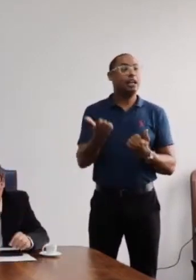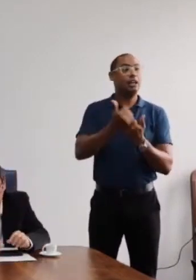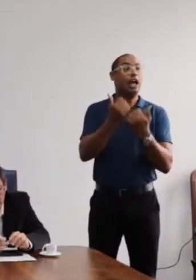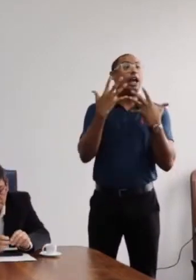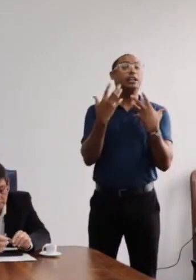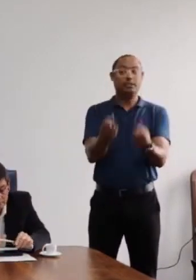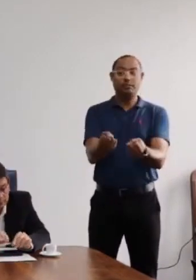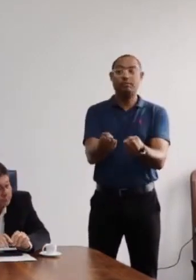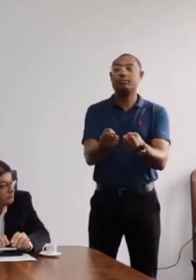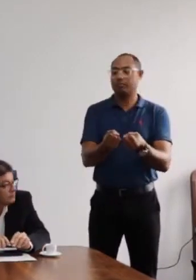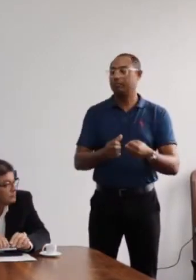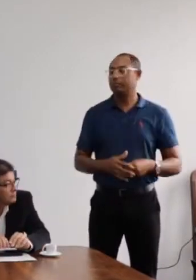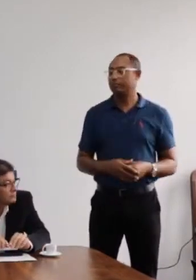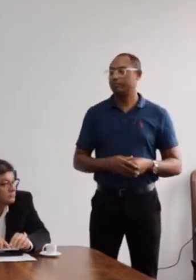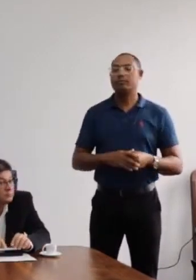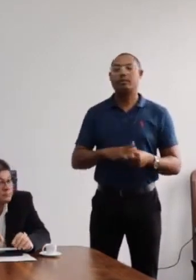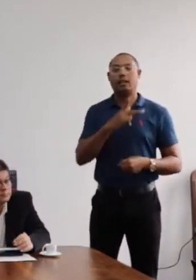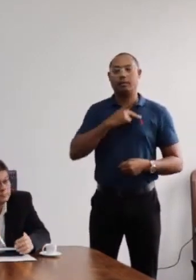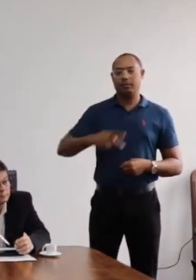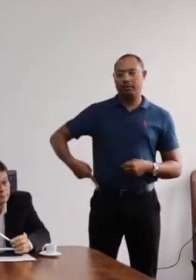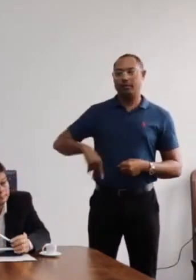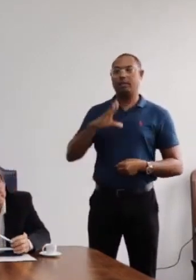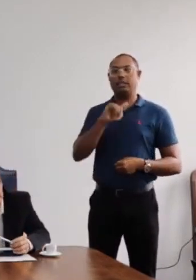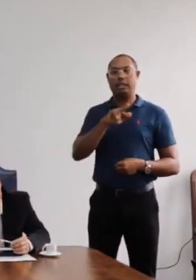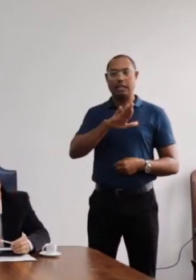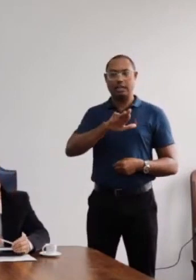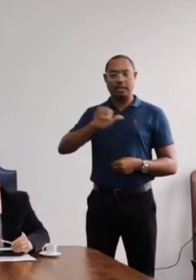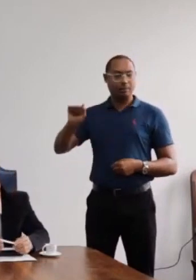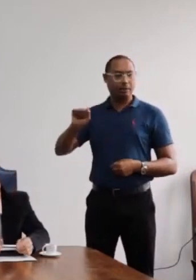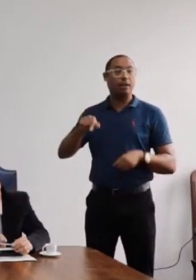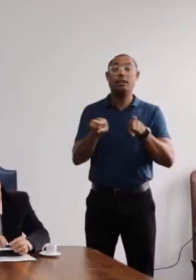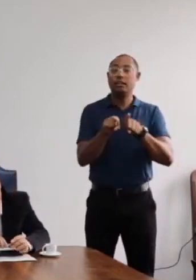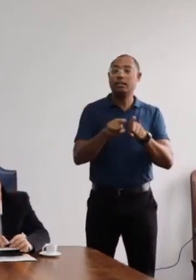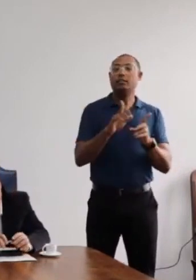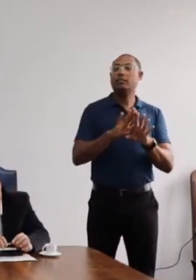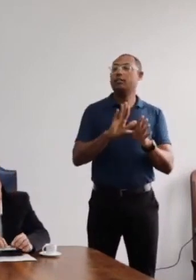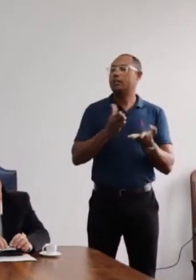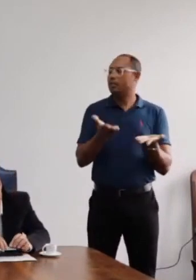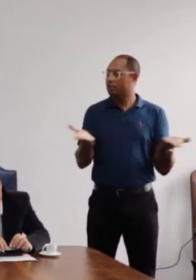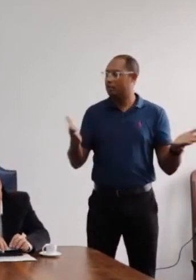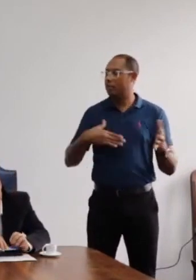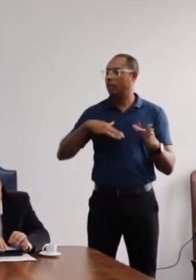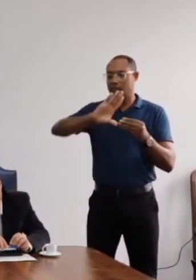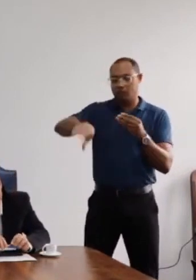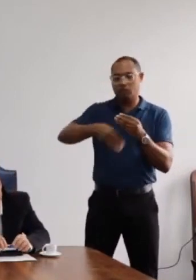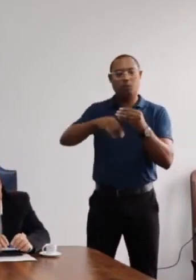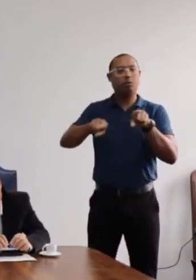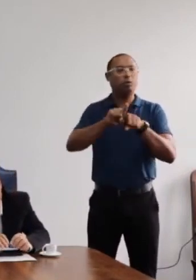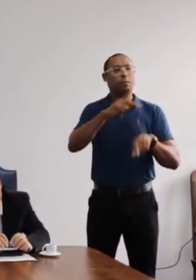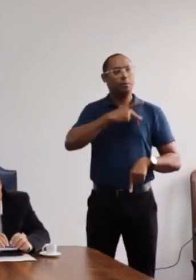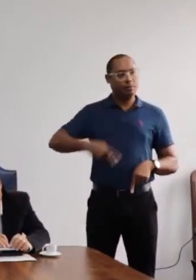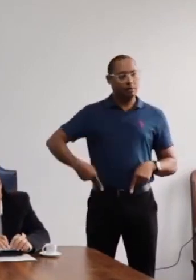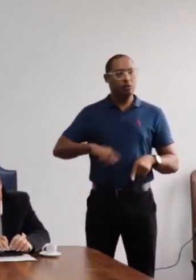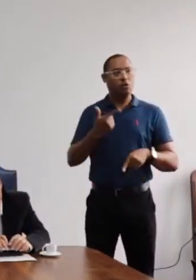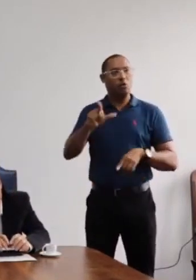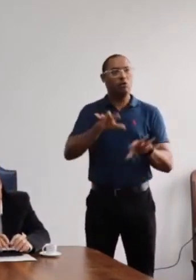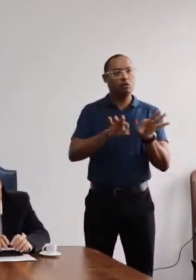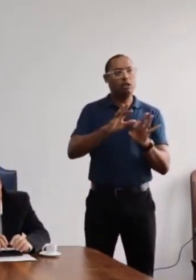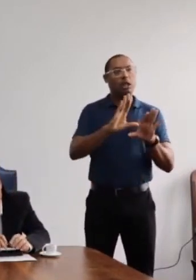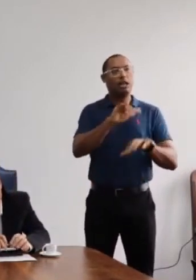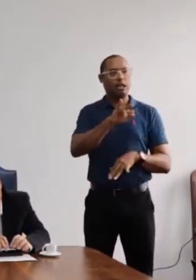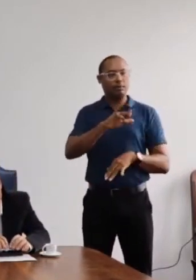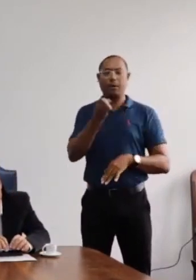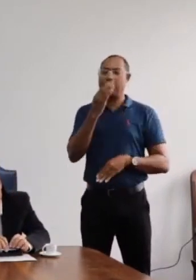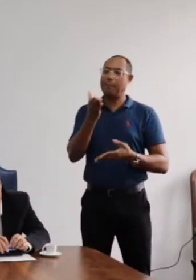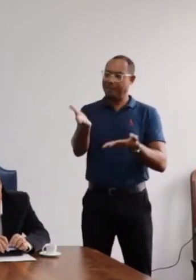a presidência dessa Câmara, está se somando aqui às demais presidências das outras Câmaras, então seja